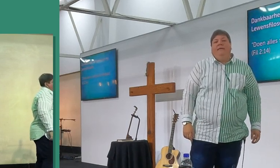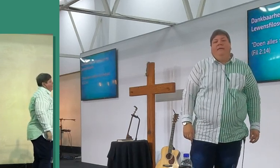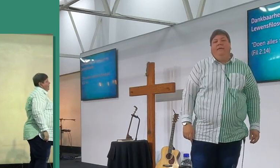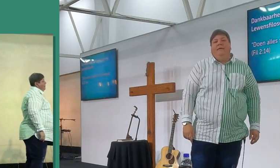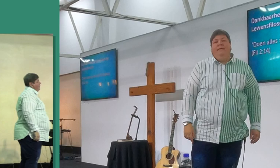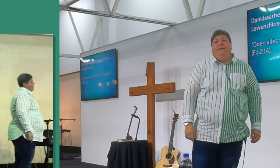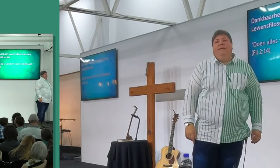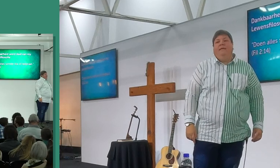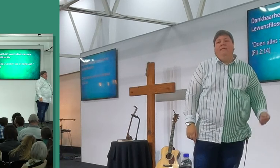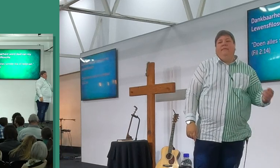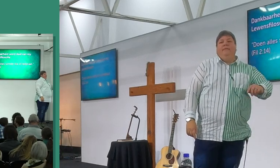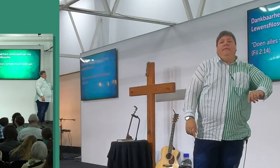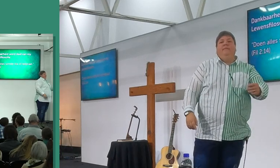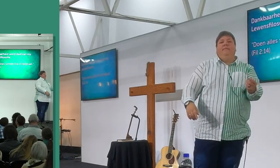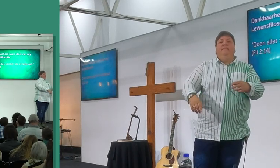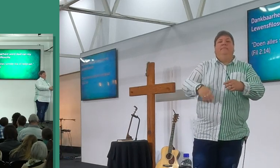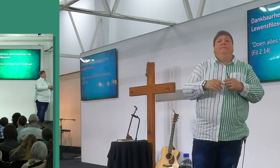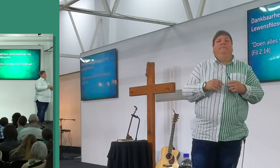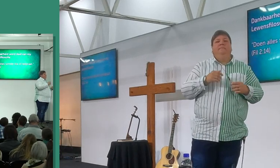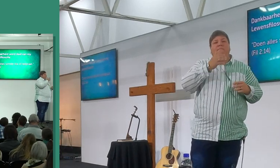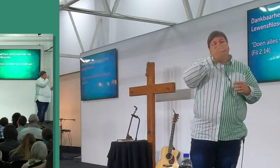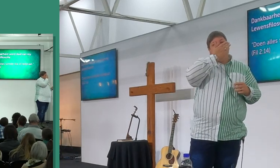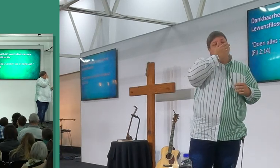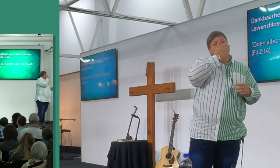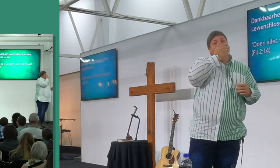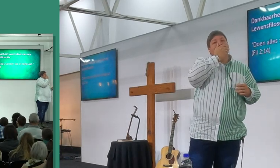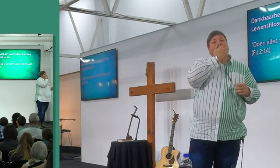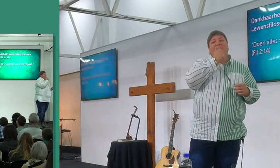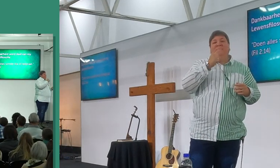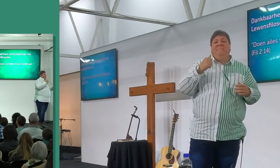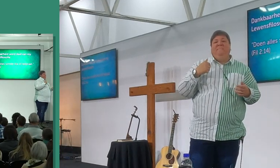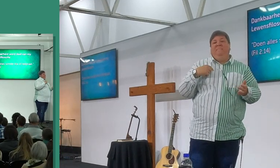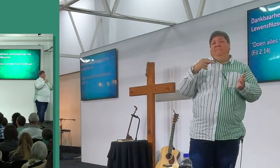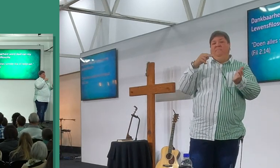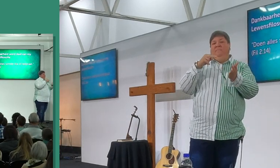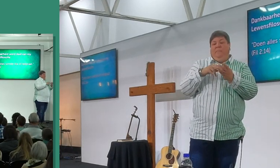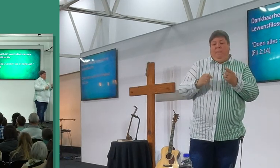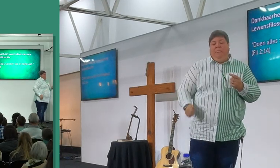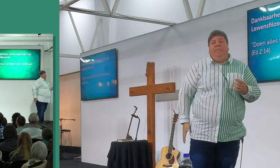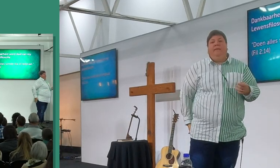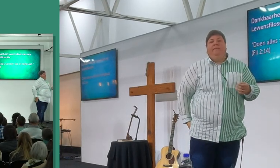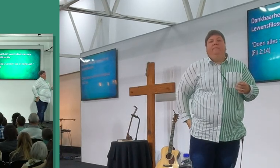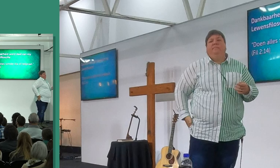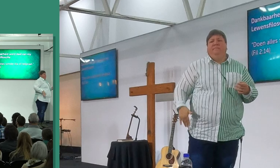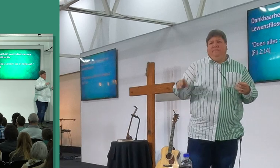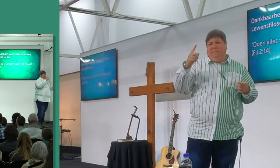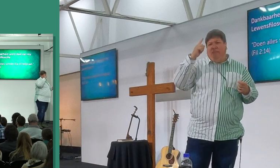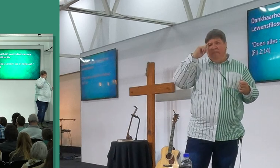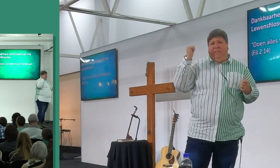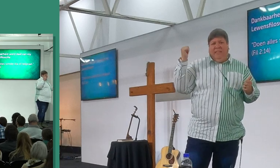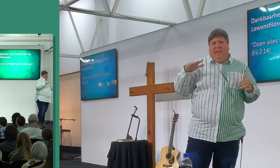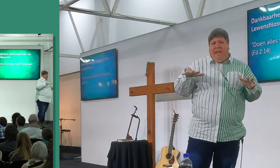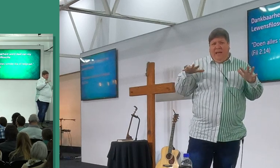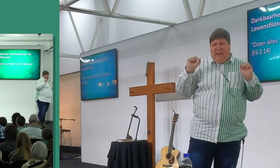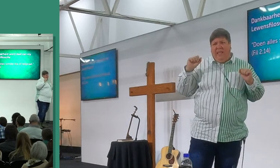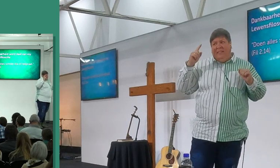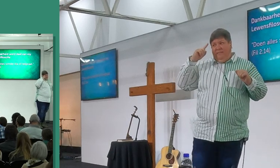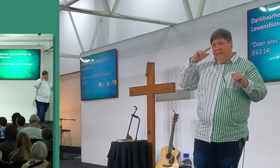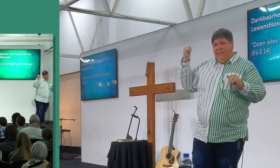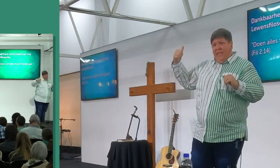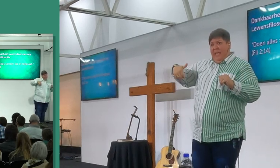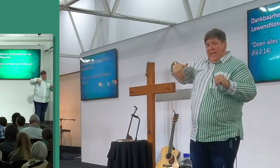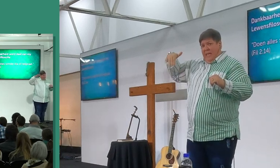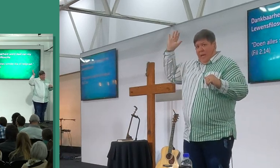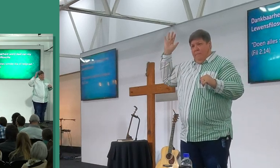samensteem, hier staan ek, hier staan ek voor jylle, ek staan hier voor jylle, jylle weet ek is gered, jylle weet ek is een kind van jylle, jylle weet ek is op pad, jylle